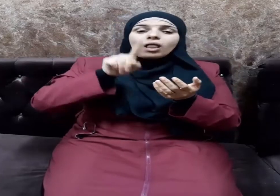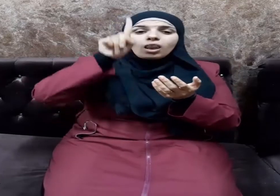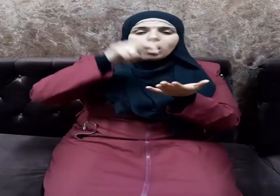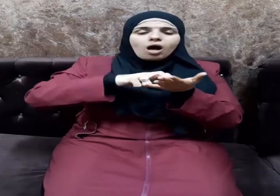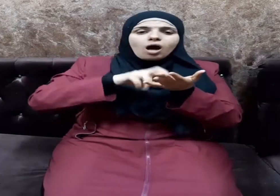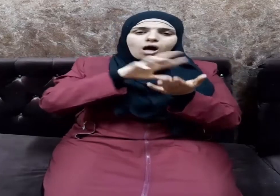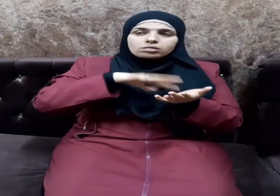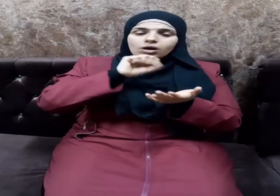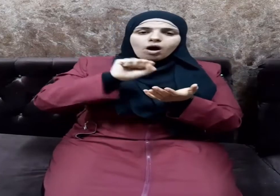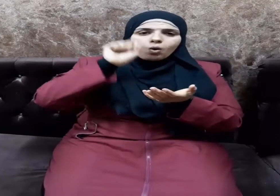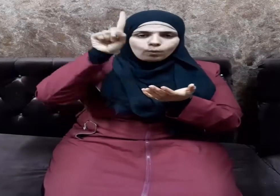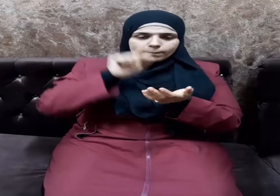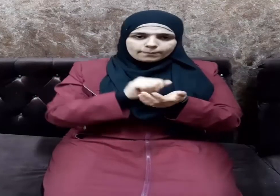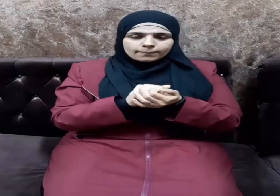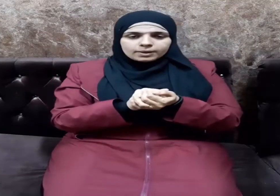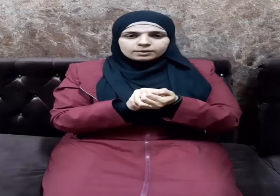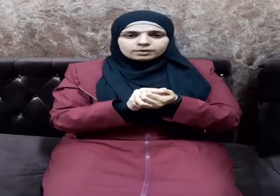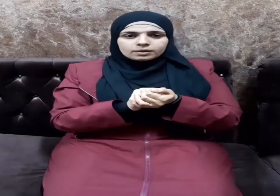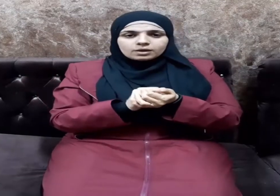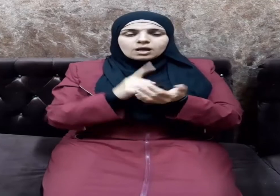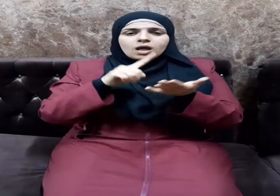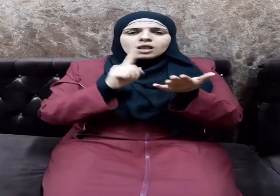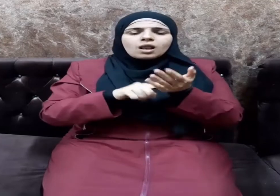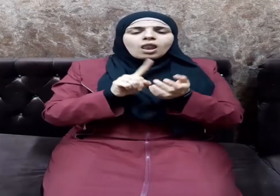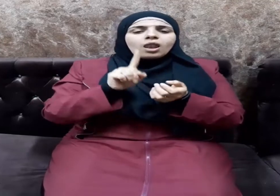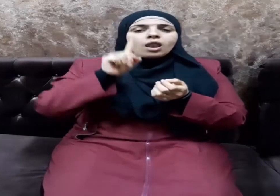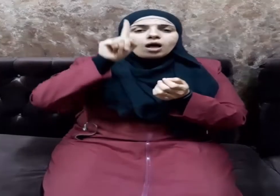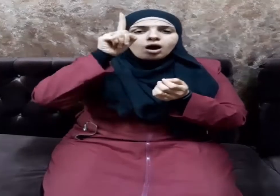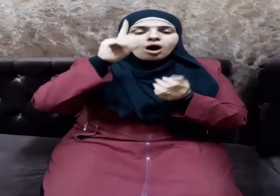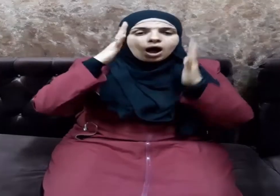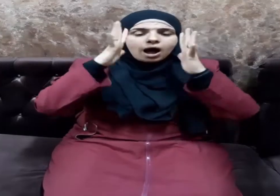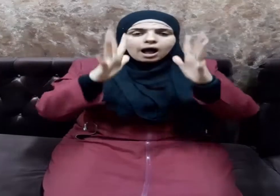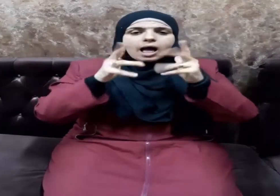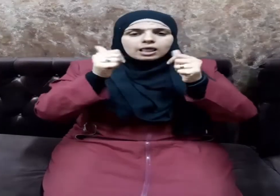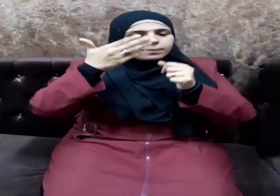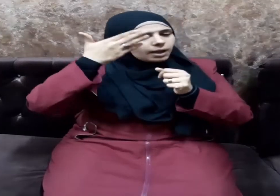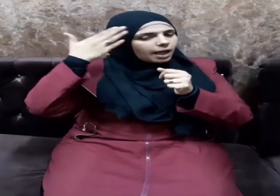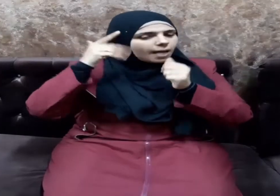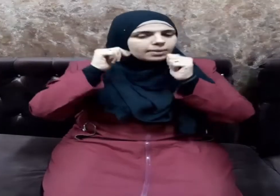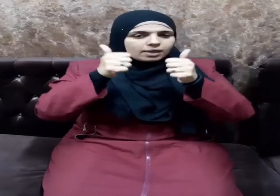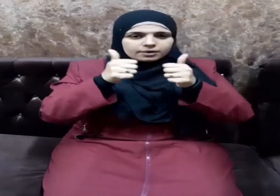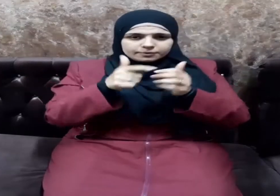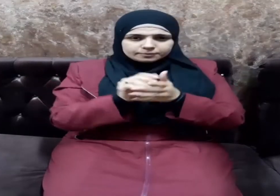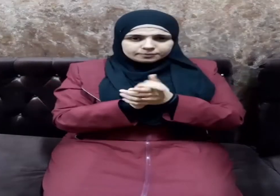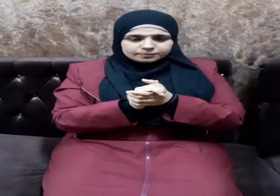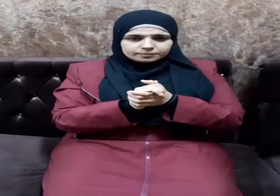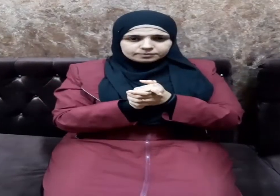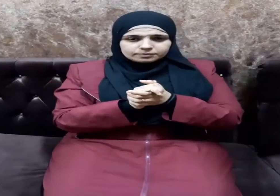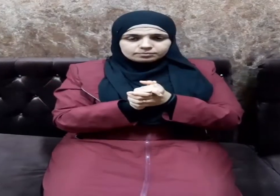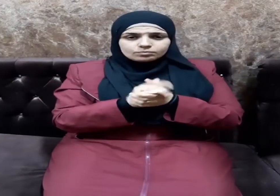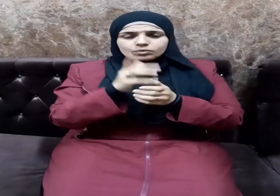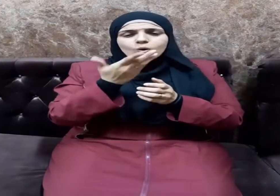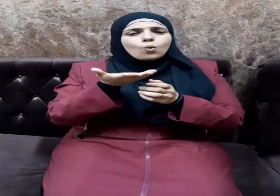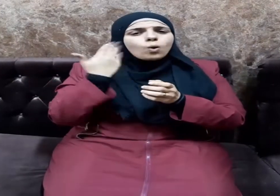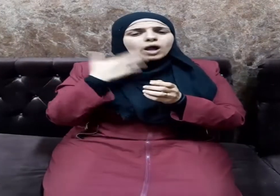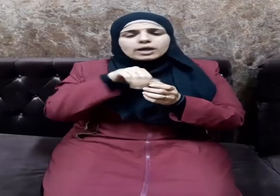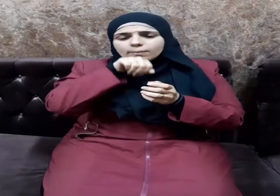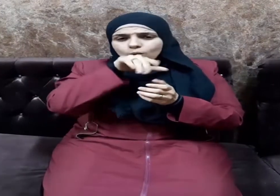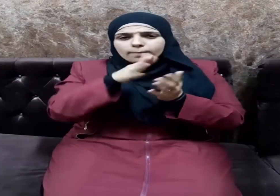عِنْدَ اللَّهِ أَتْقَاكُمْ إِنَّ اللَّهَ عَلِيمٌ خَبِيرٌ وكان رسول الله